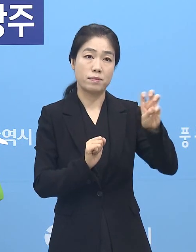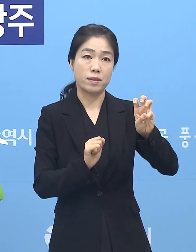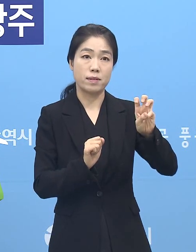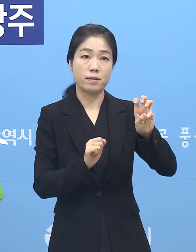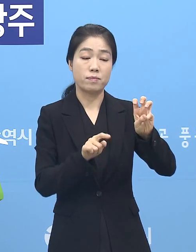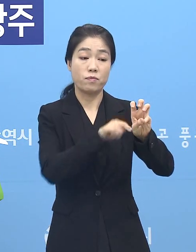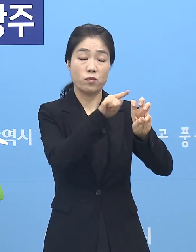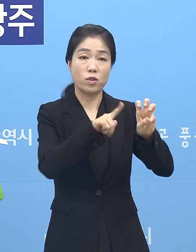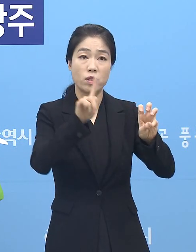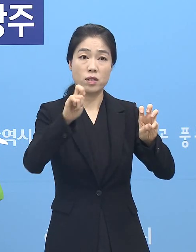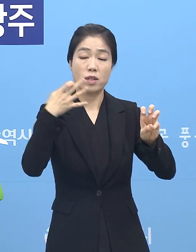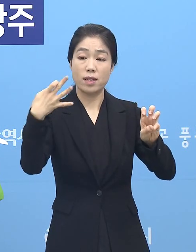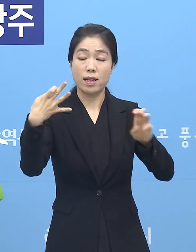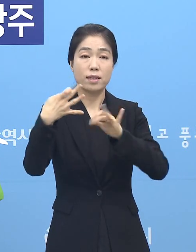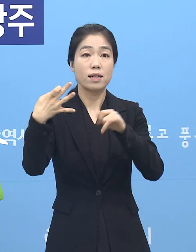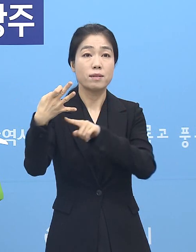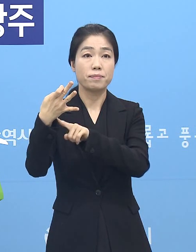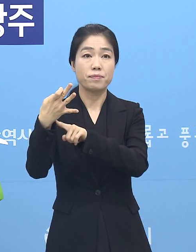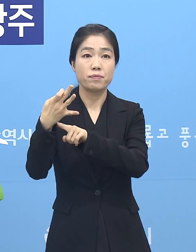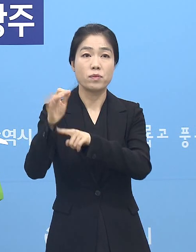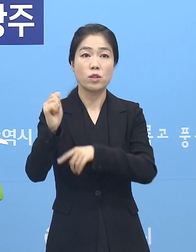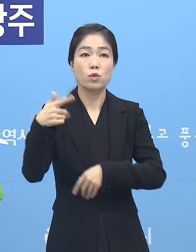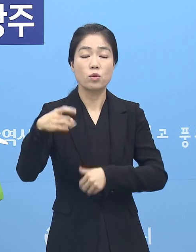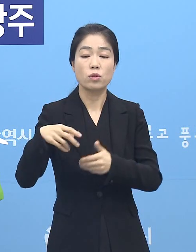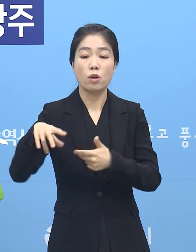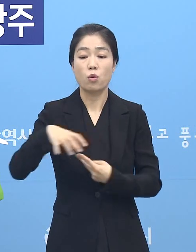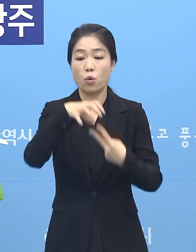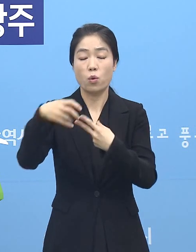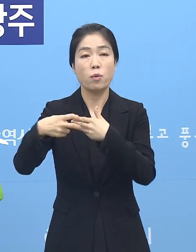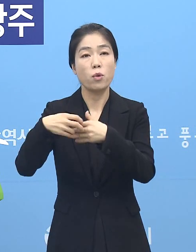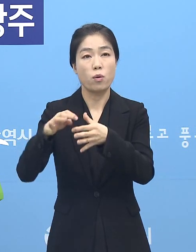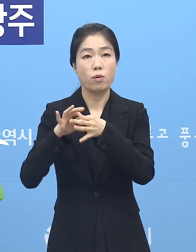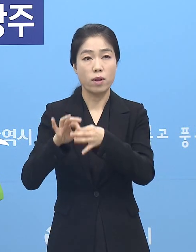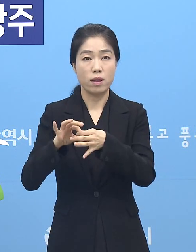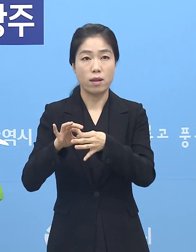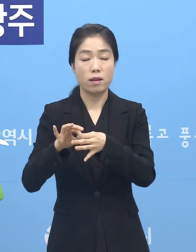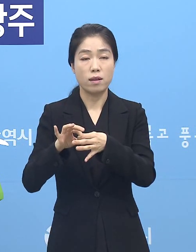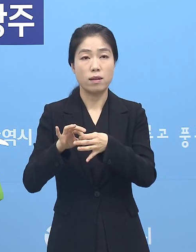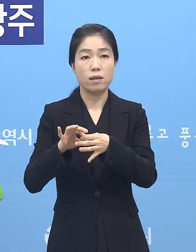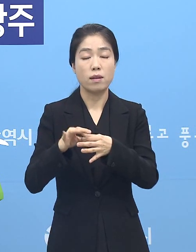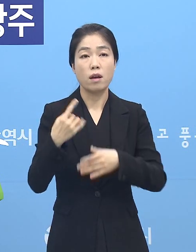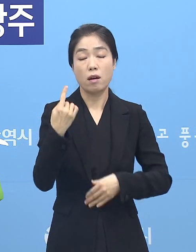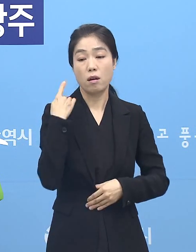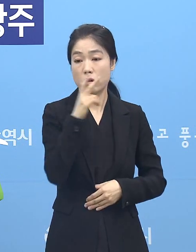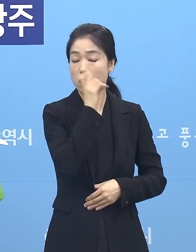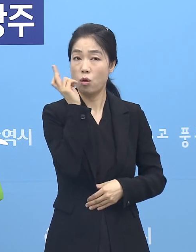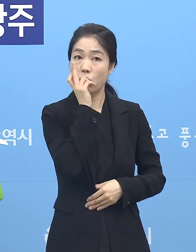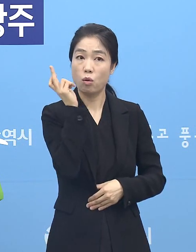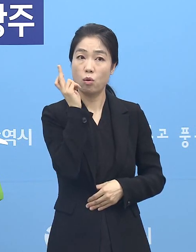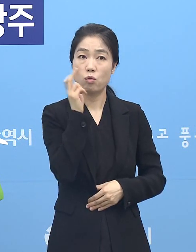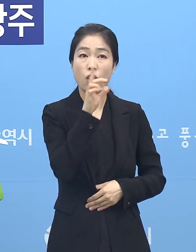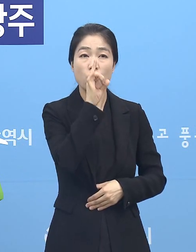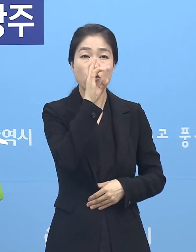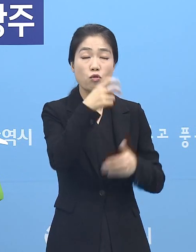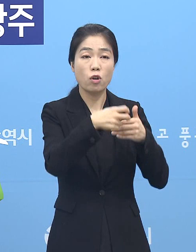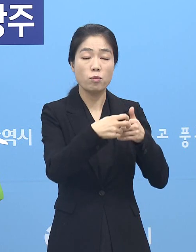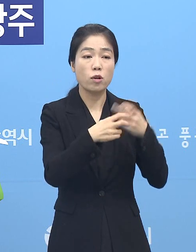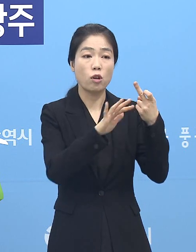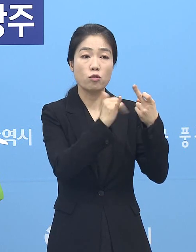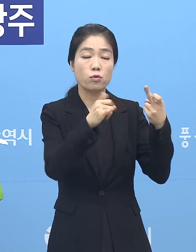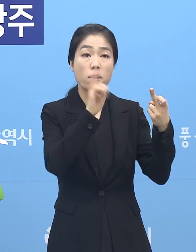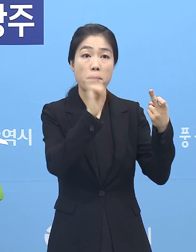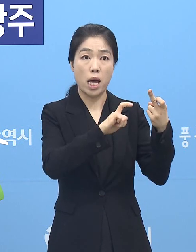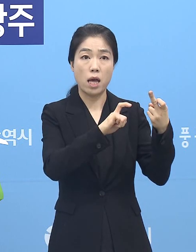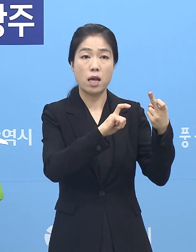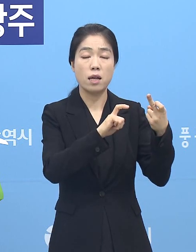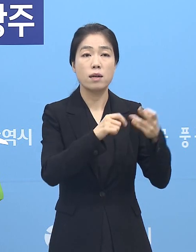그중에 14명은 효정요양병원 관련입니다. 그리고 어제 오후에 중앙병원이 12명이